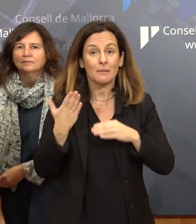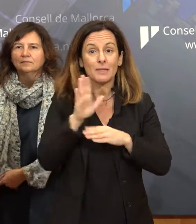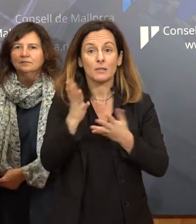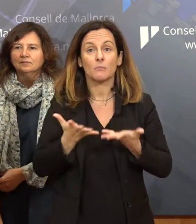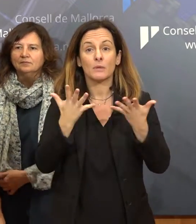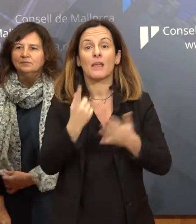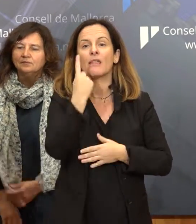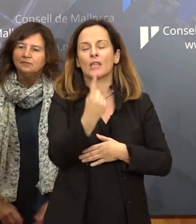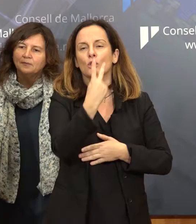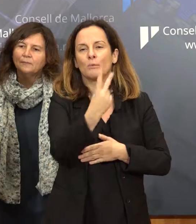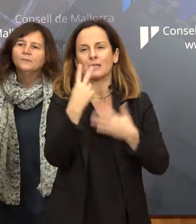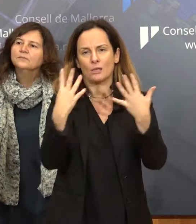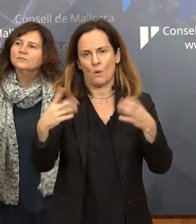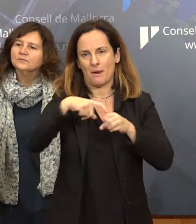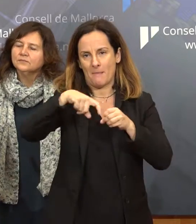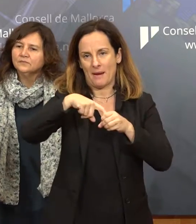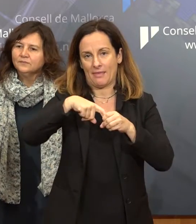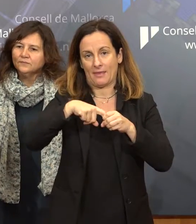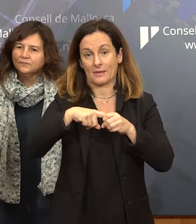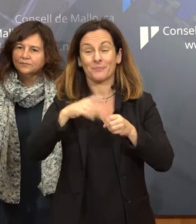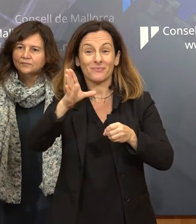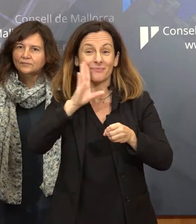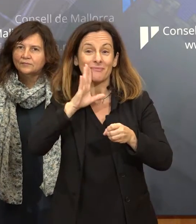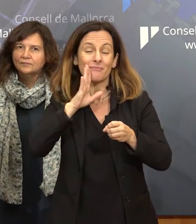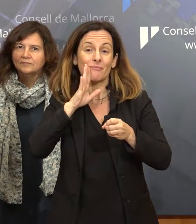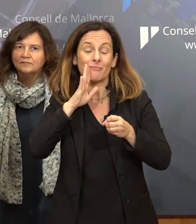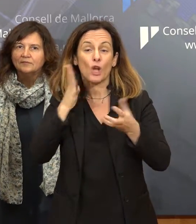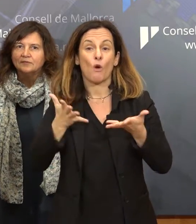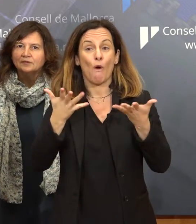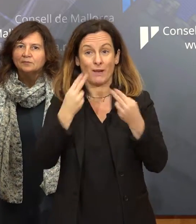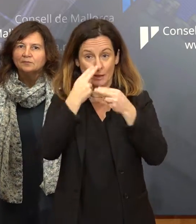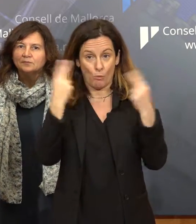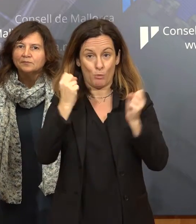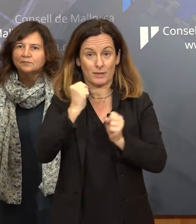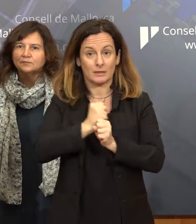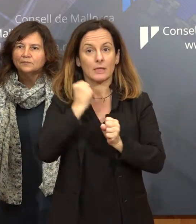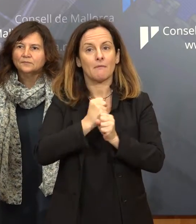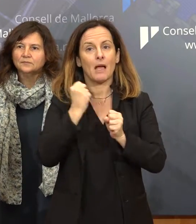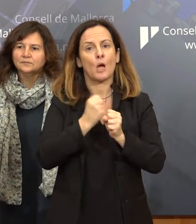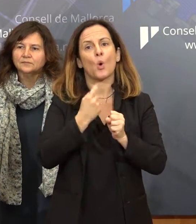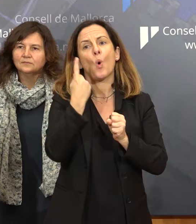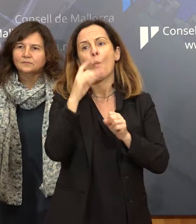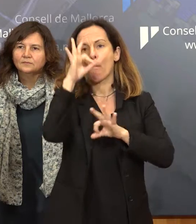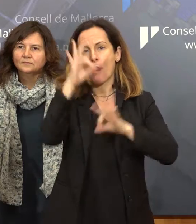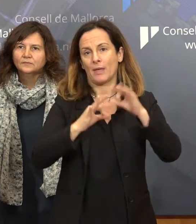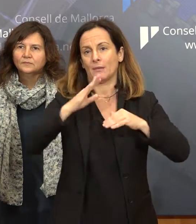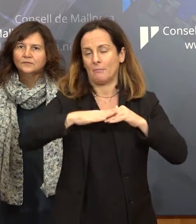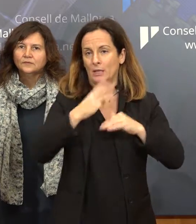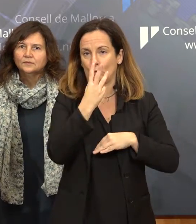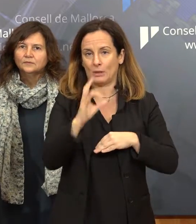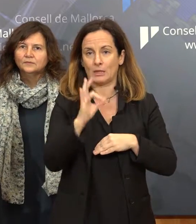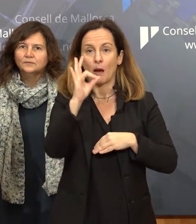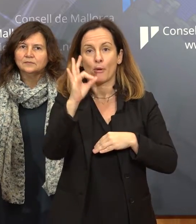de 129 places. D'aquesta oferta pública d'ocupació, es reserva un percentatge mínim del 30%